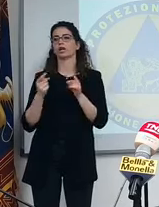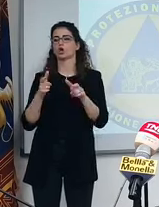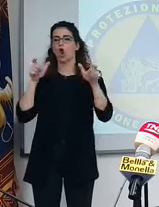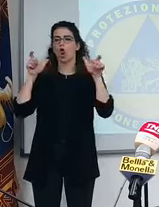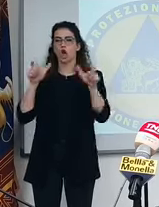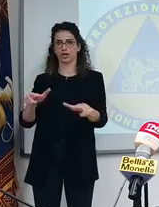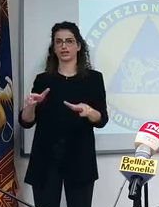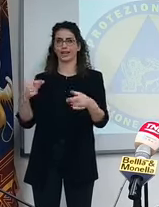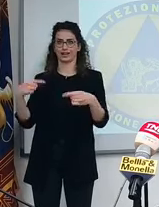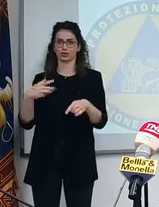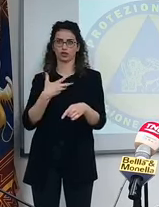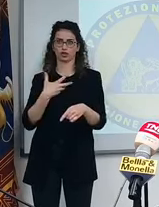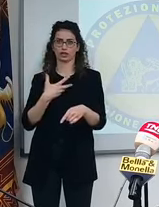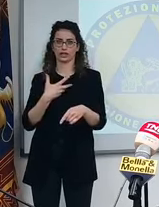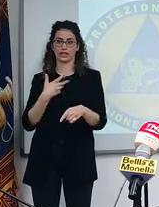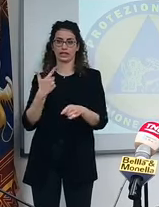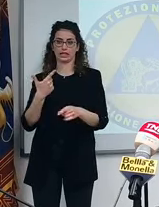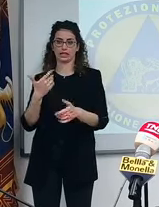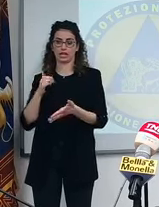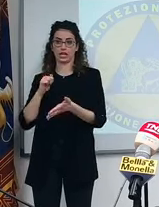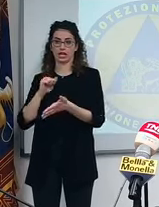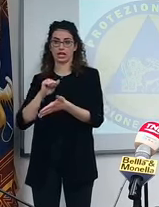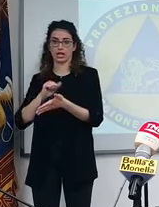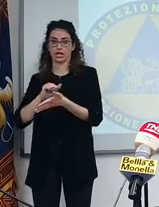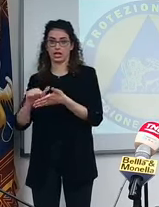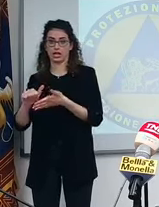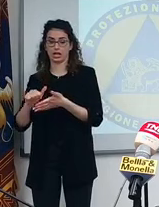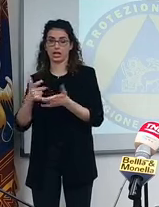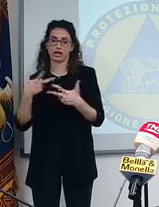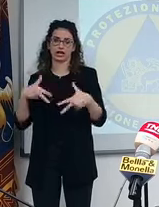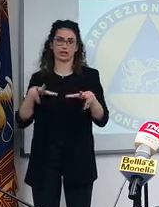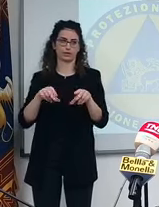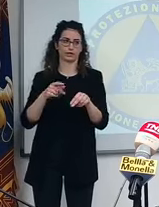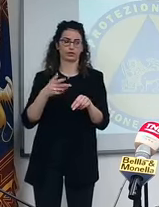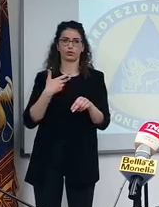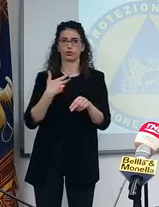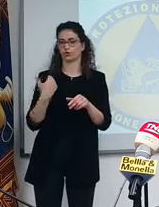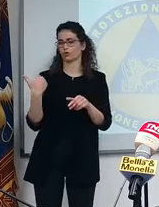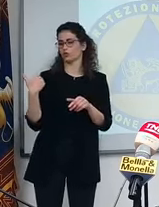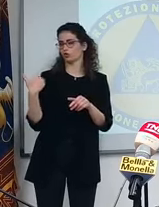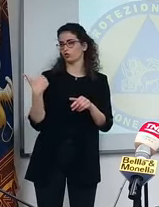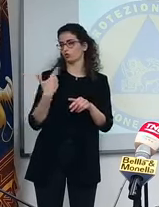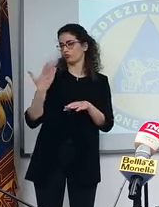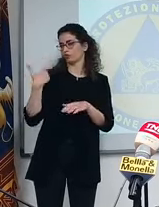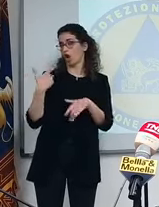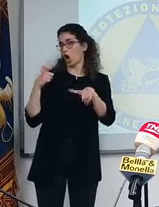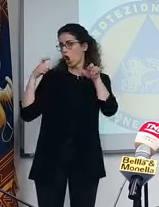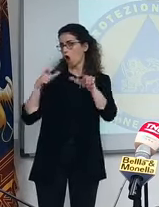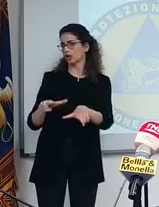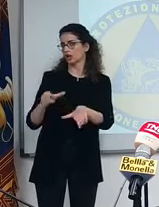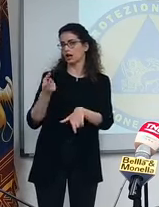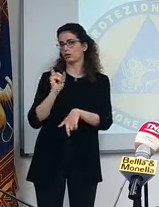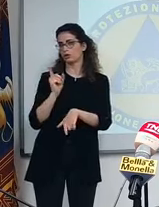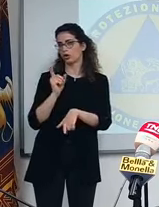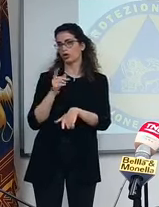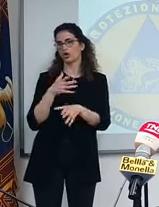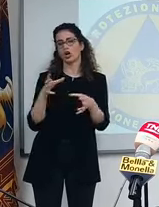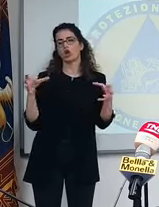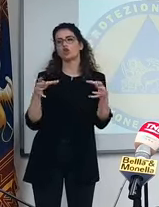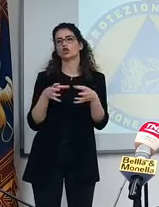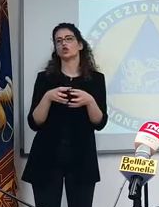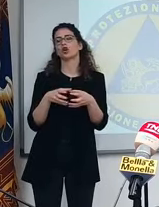Se togliessero questa facoltà, in assenza di lockdown, vi ripeto che noi non abbiamo un lockdown dietro le spalle. Abbiamo una zona,